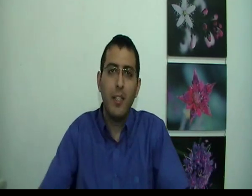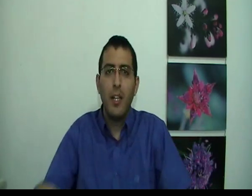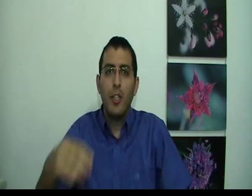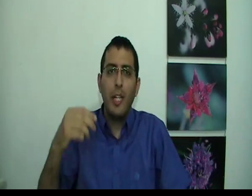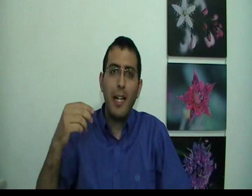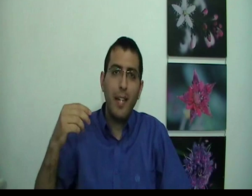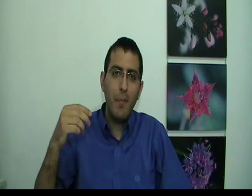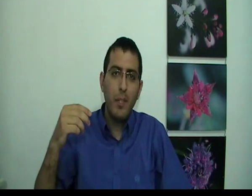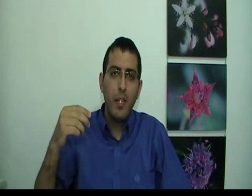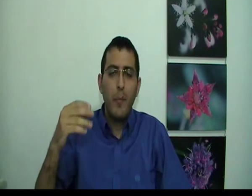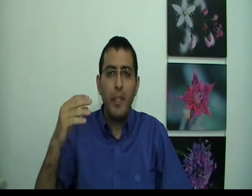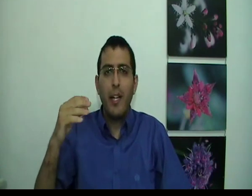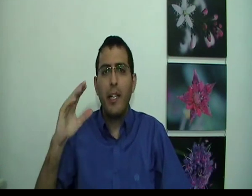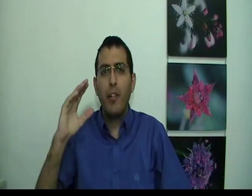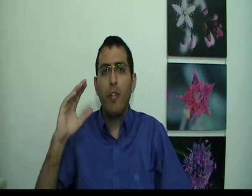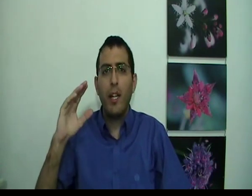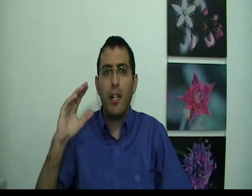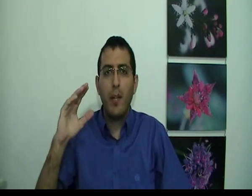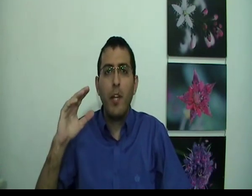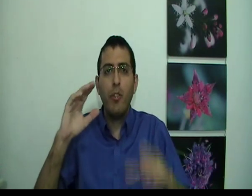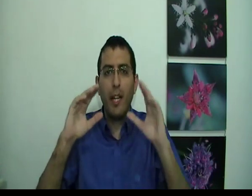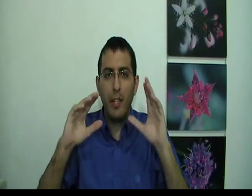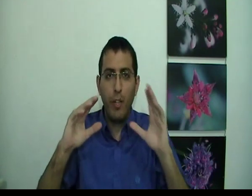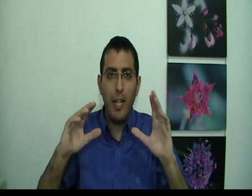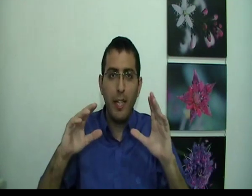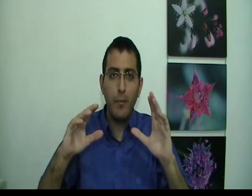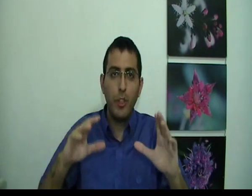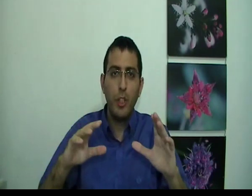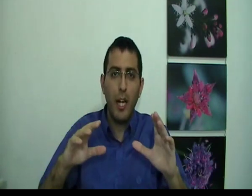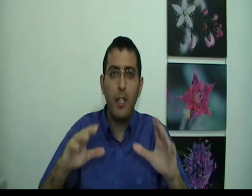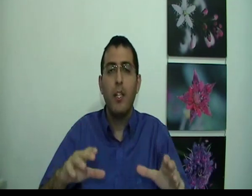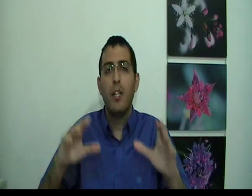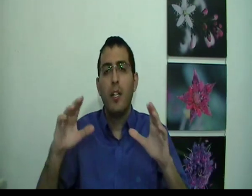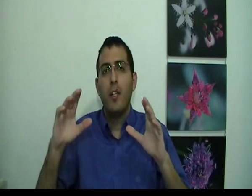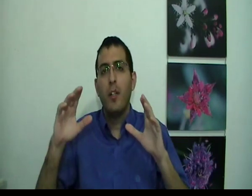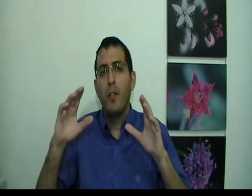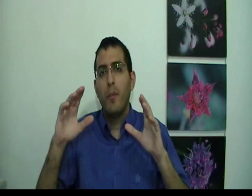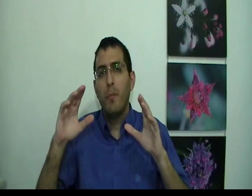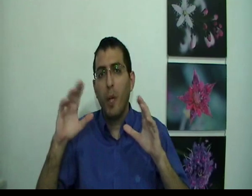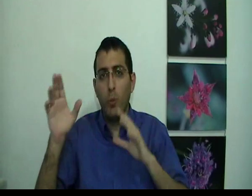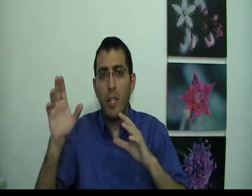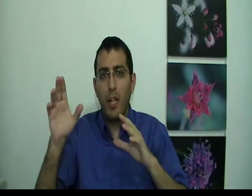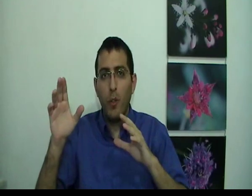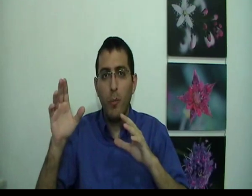של האדם מתחלקת לשני חלקים יש את החלק של האדם שנשאר מחוץ לחלום